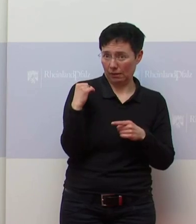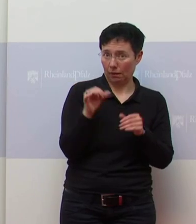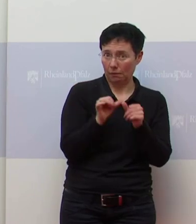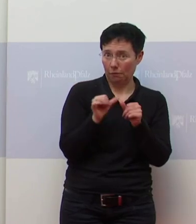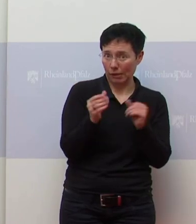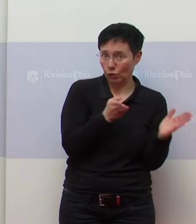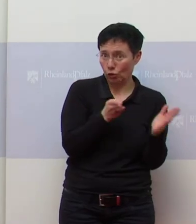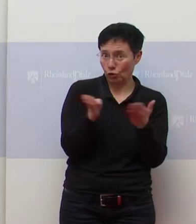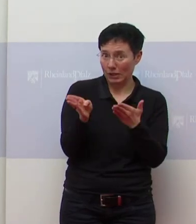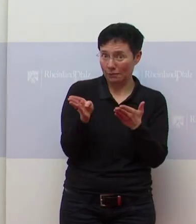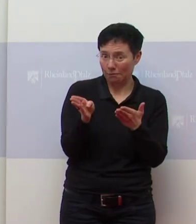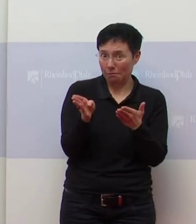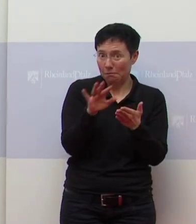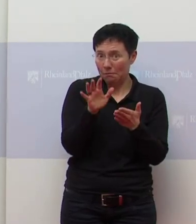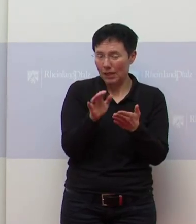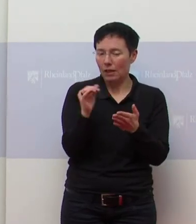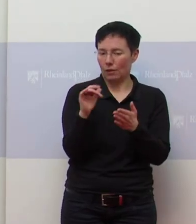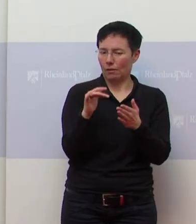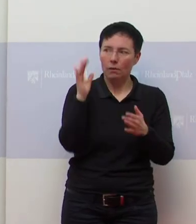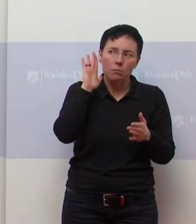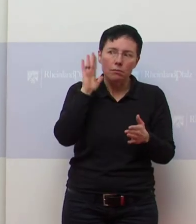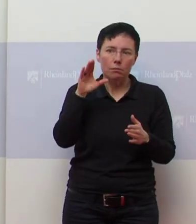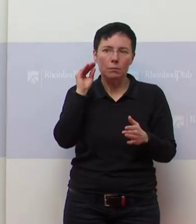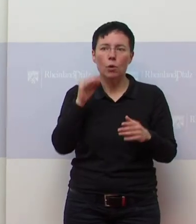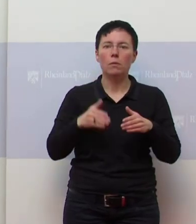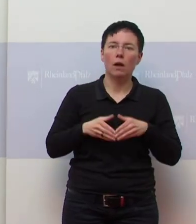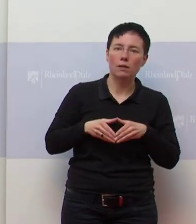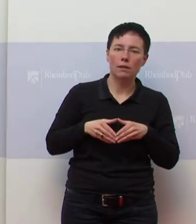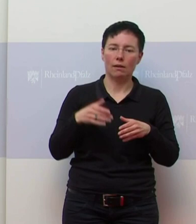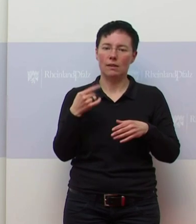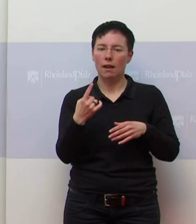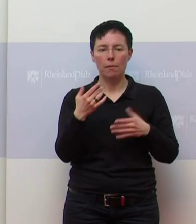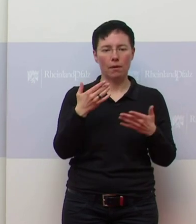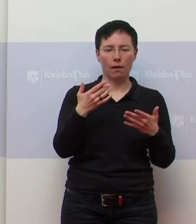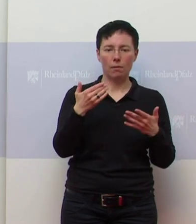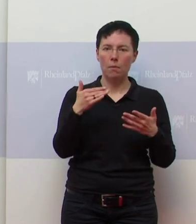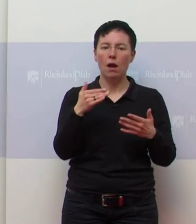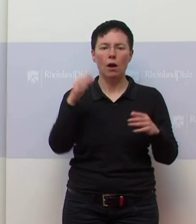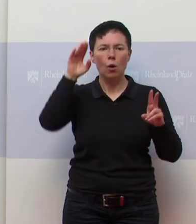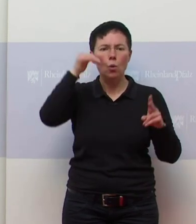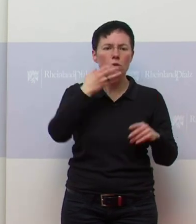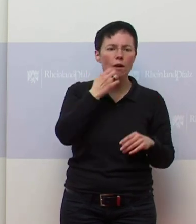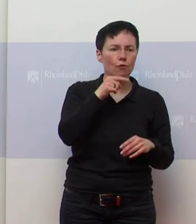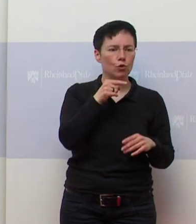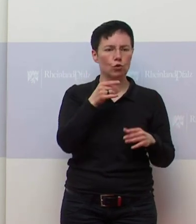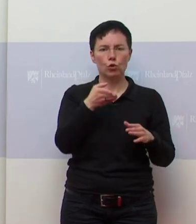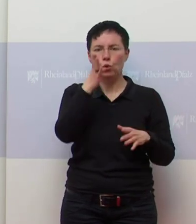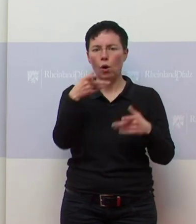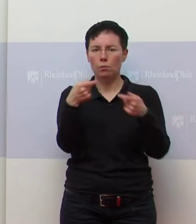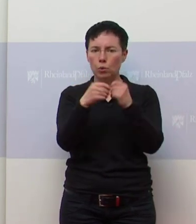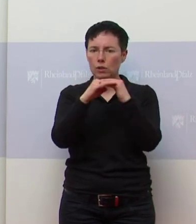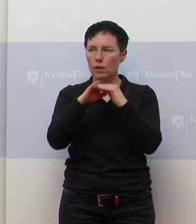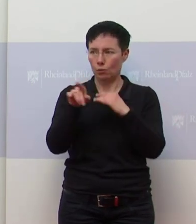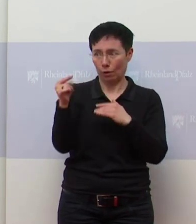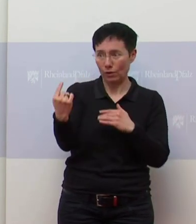ja, dass die Kanzlerin sehr stark sich geärgert hat über diese Sonderwünsche, was den Osterurlaub angeht, von den Nordländern, aber auch von Ihnen. Und dann